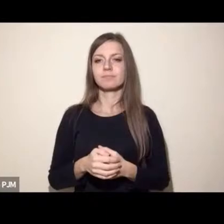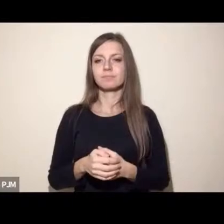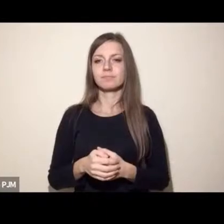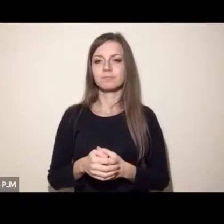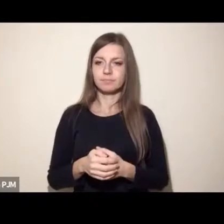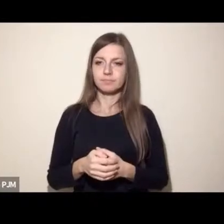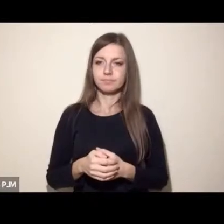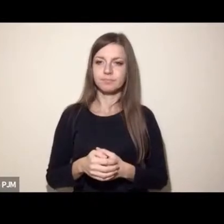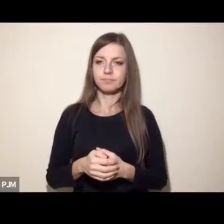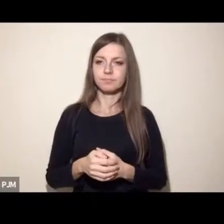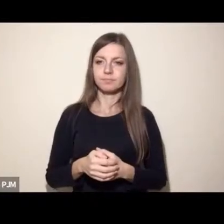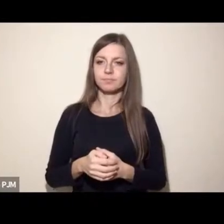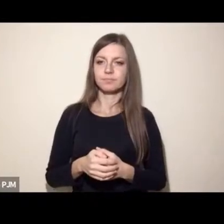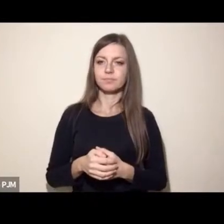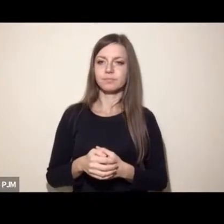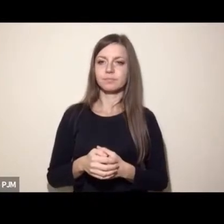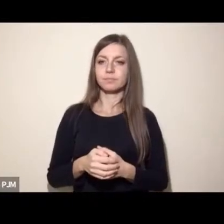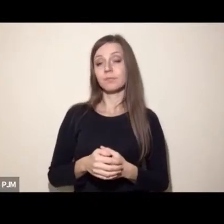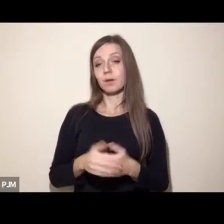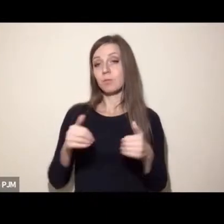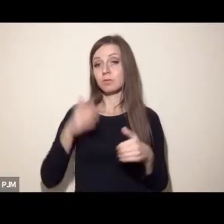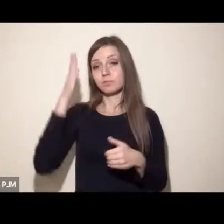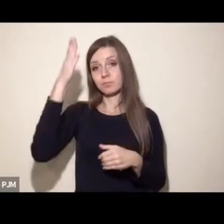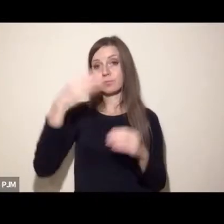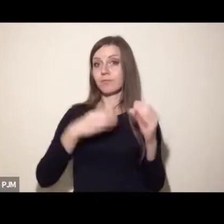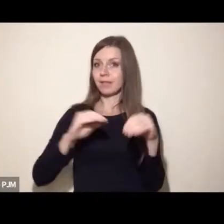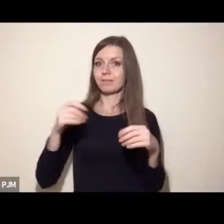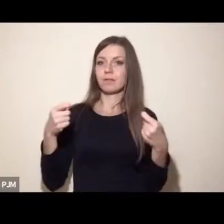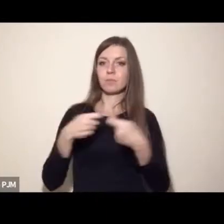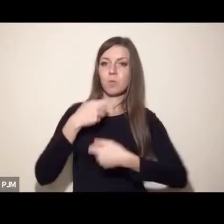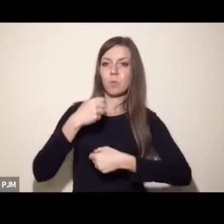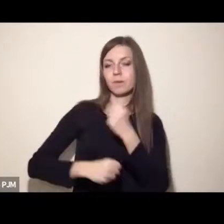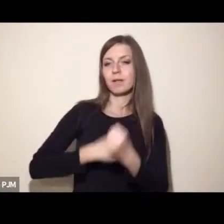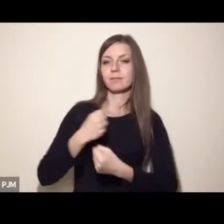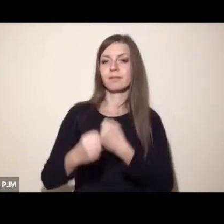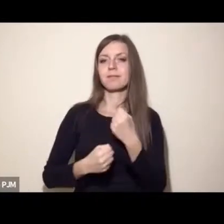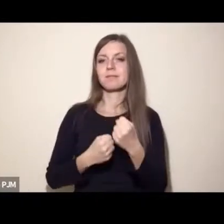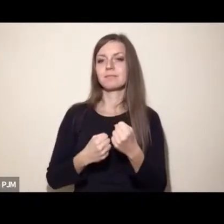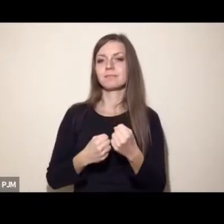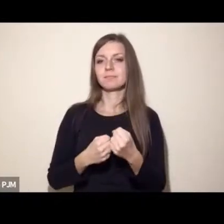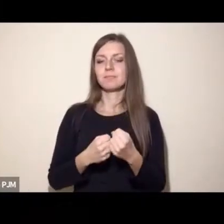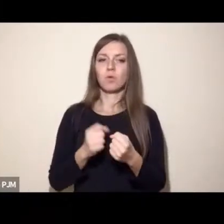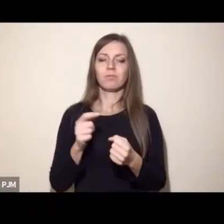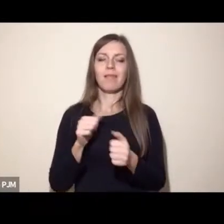otwarciem, czy to przyszłych współprac, czy znajomości dla dobrej sprawy.